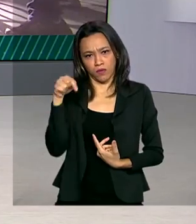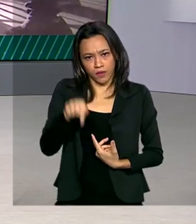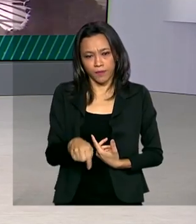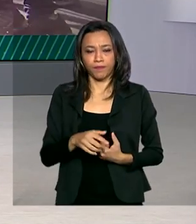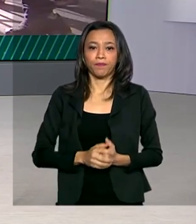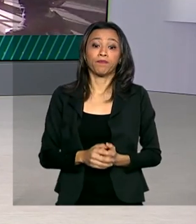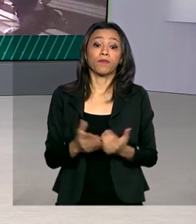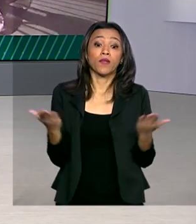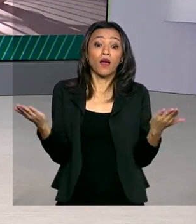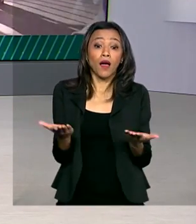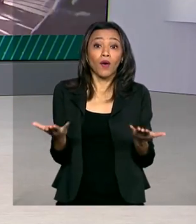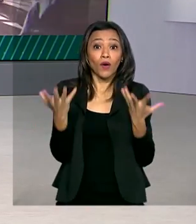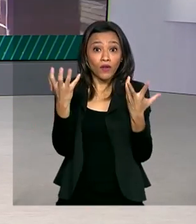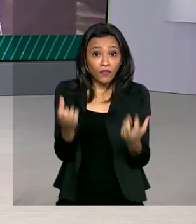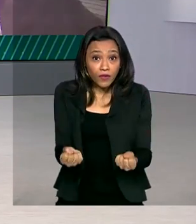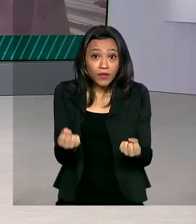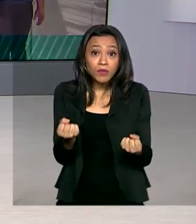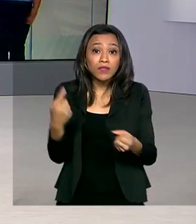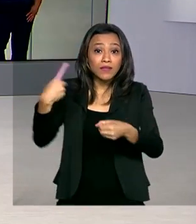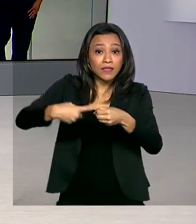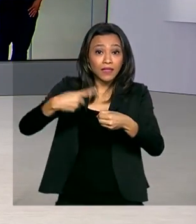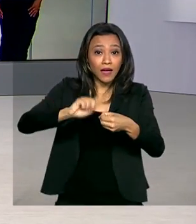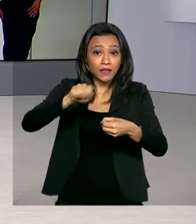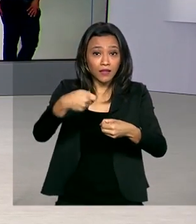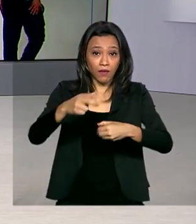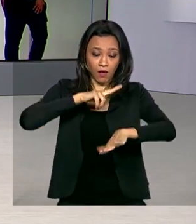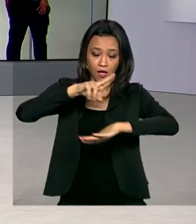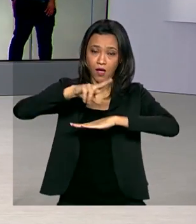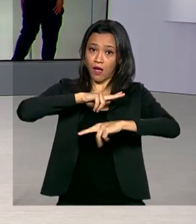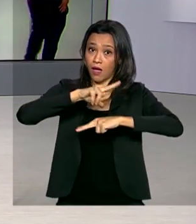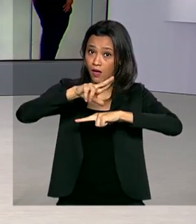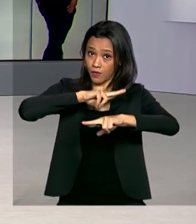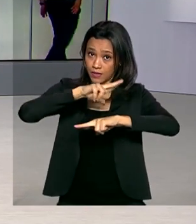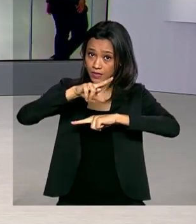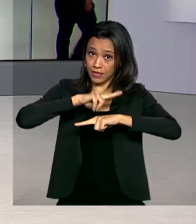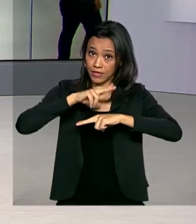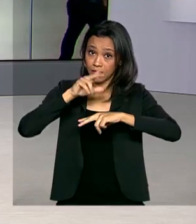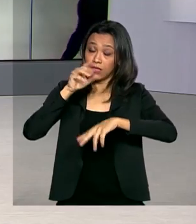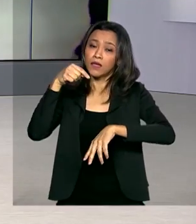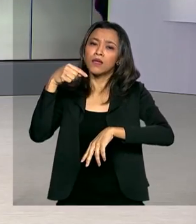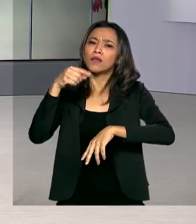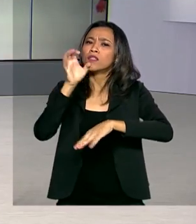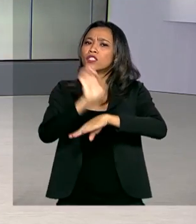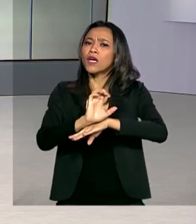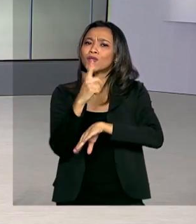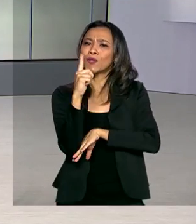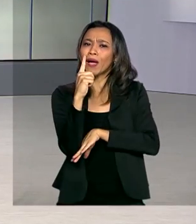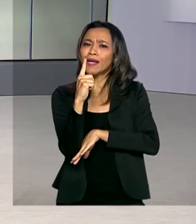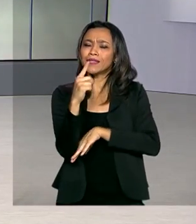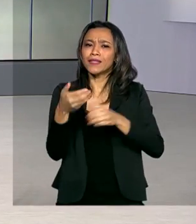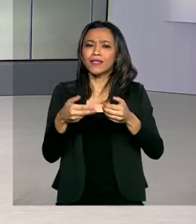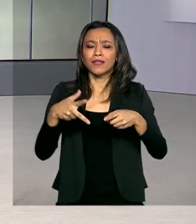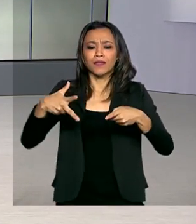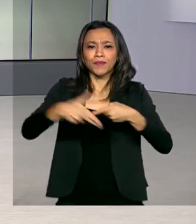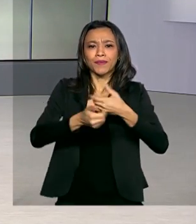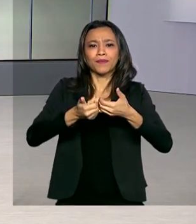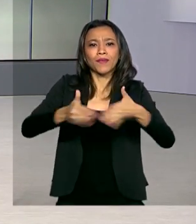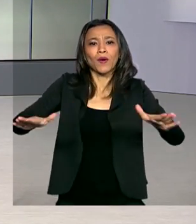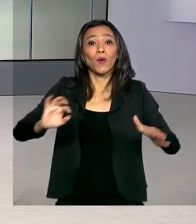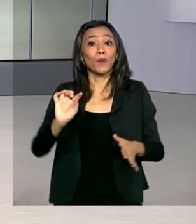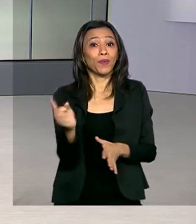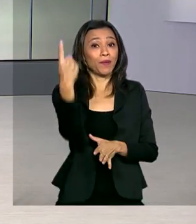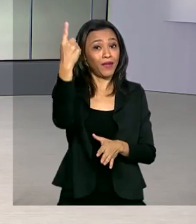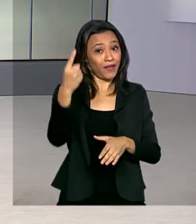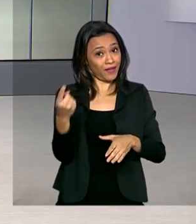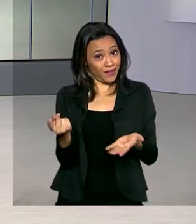Nós vamos agora a Águas Lindas de Goiás, porque o presidente Jair Bolsonaro inaugurou agora há pouco o primeiro hospital de campanha do governo federal. Luciana Colares